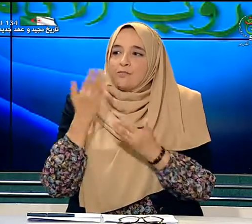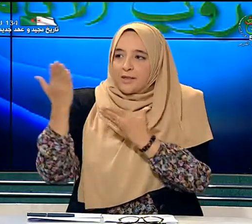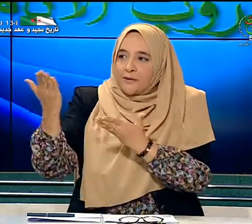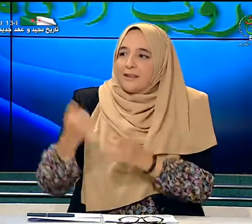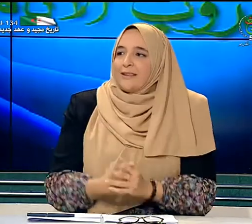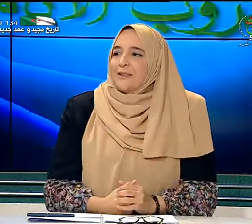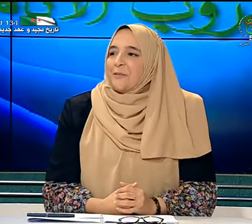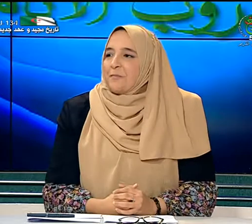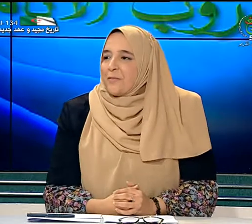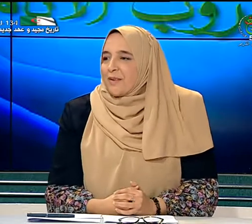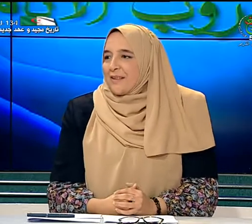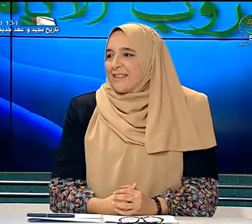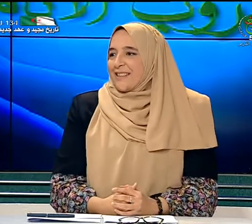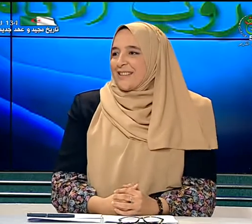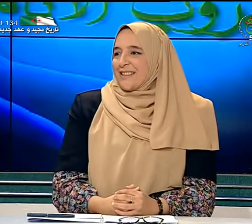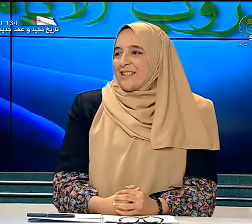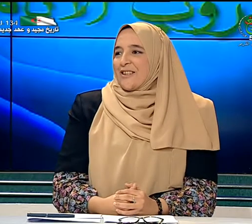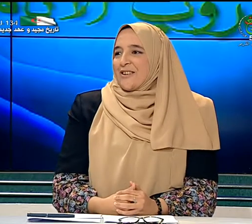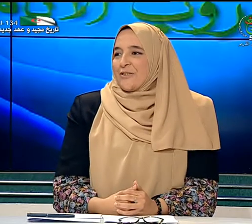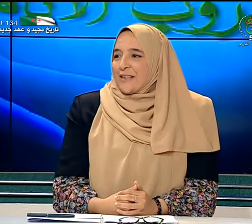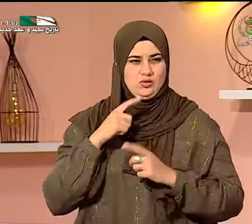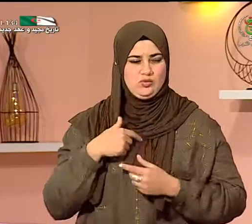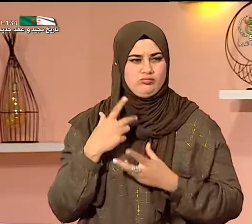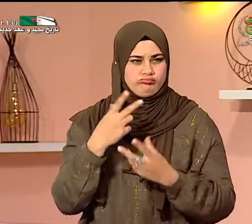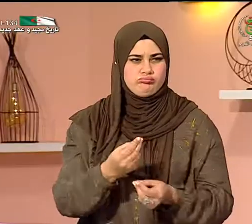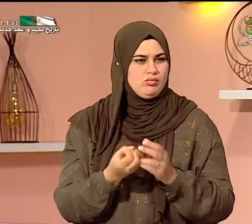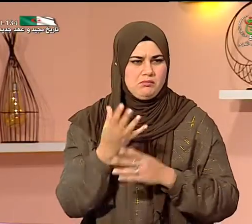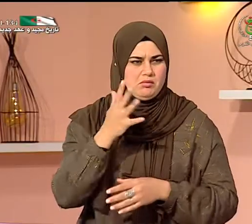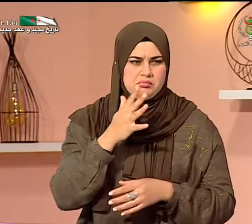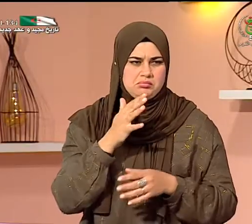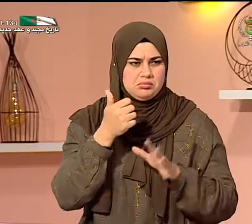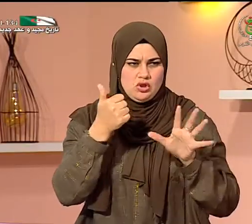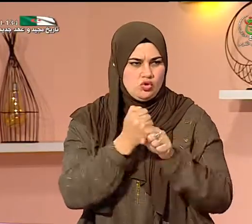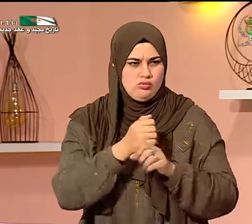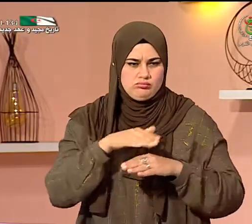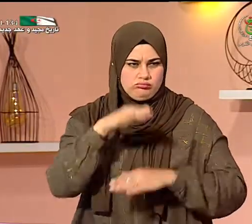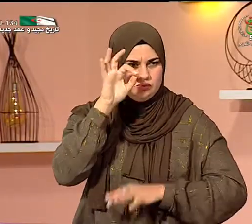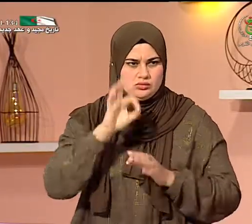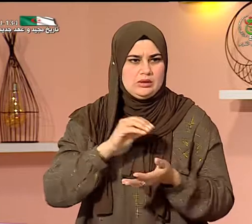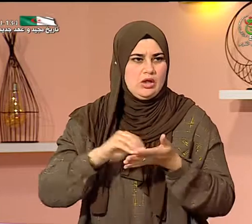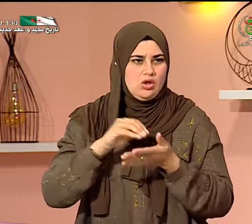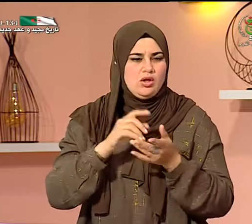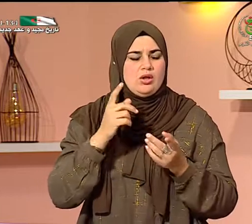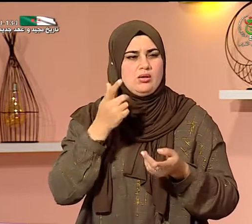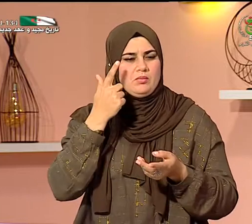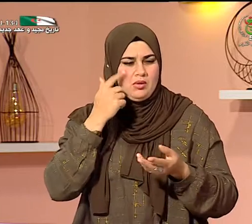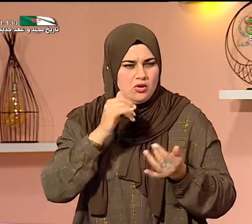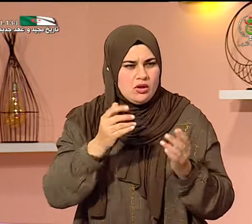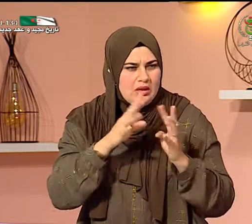تفضلي شكرا فيما يخص المدرسة التحقت بها في سن